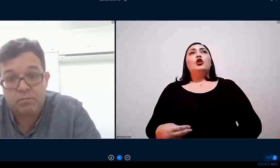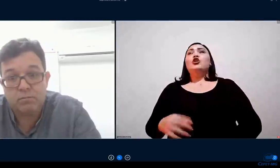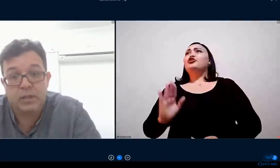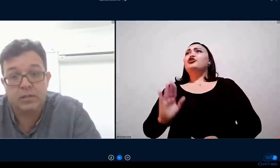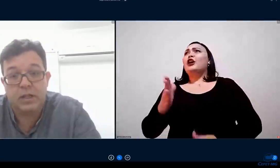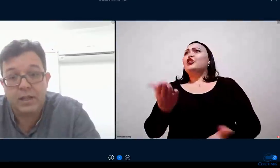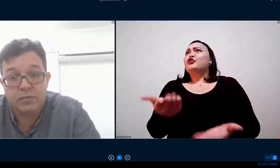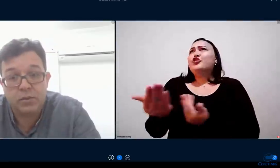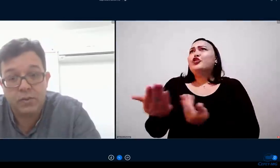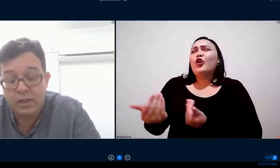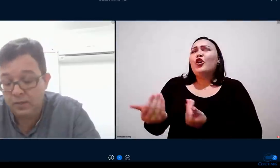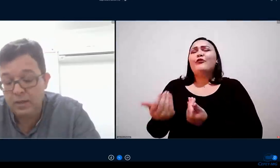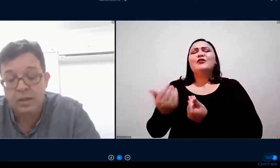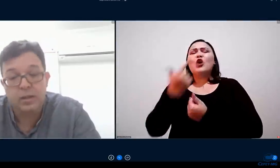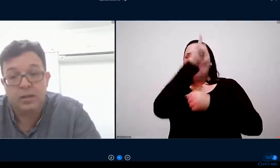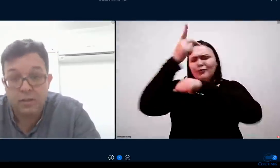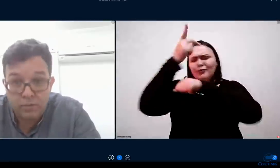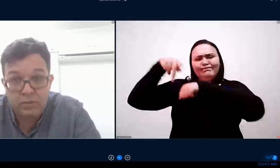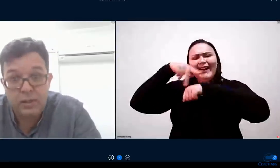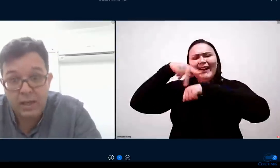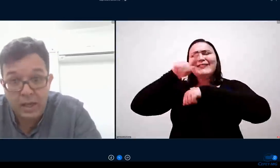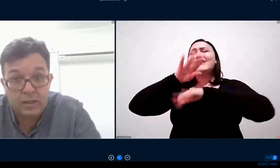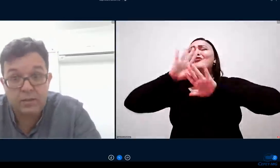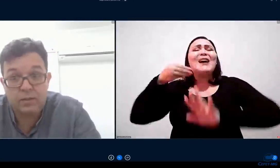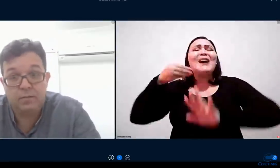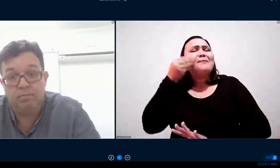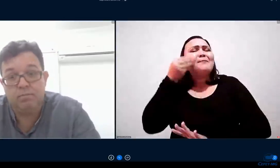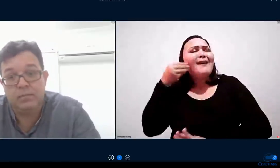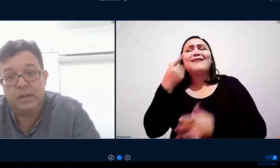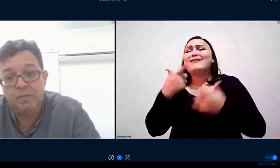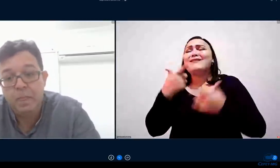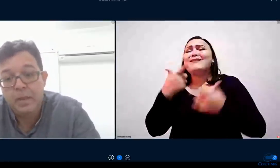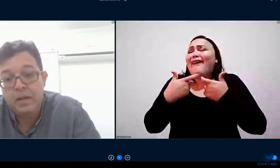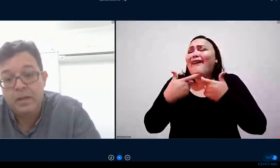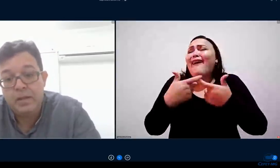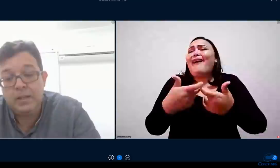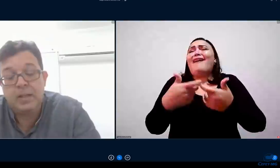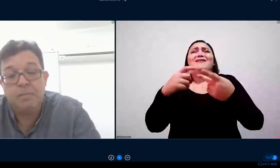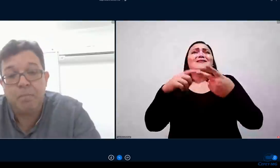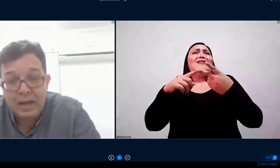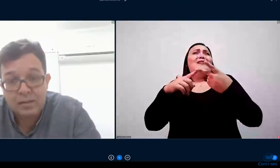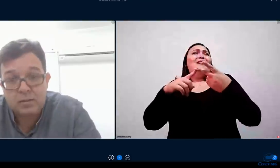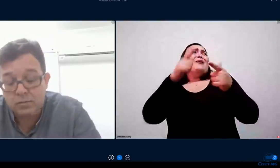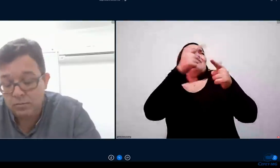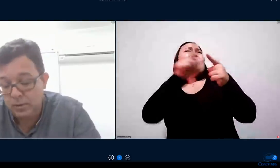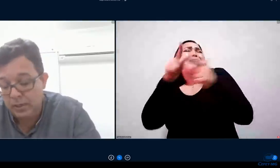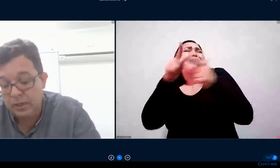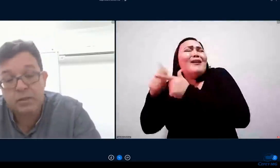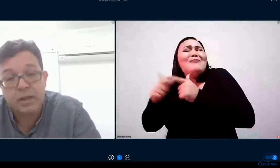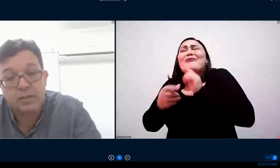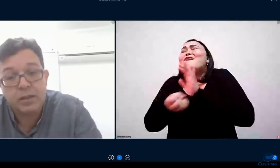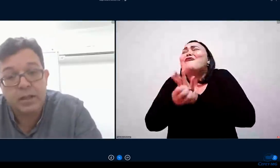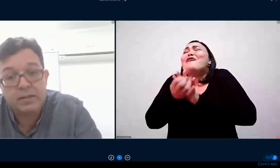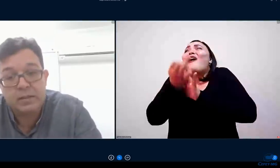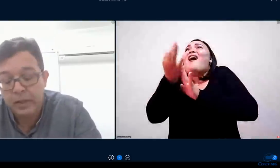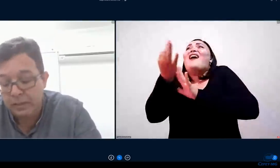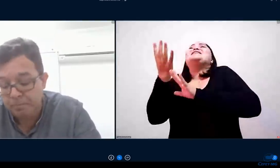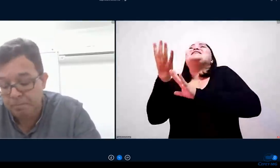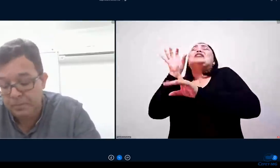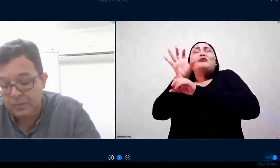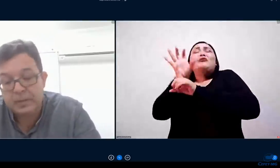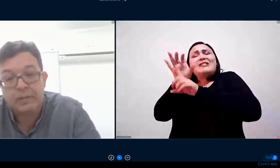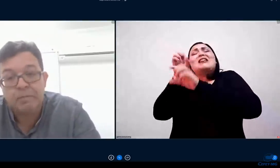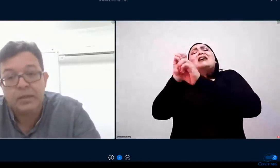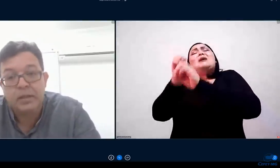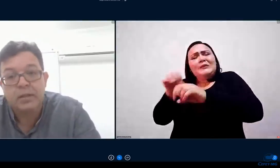viveram né da idade de vocês e que vivem guerras e que impactam a educação deles também